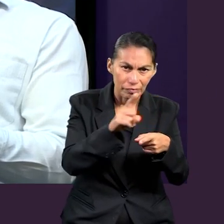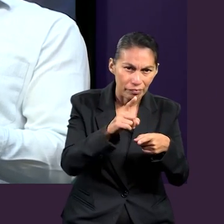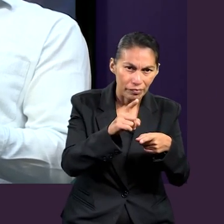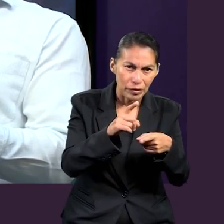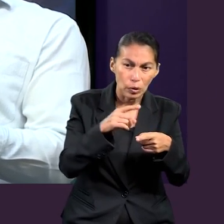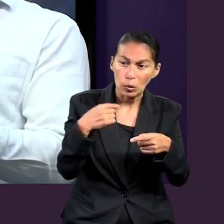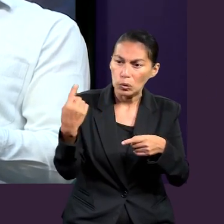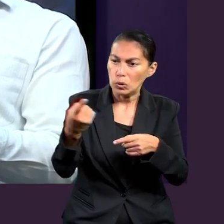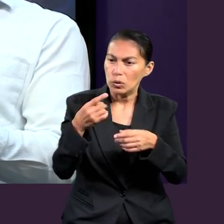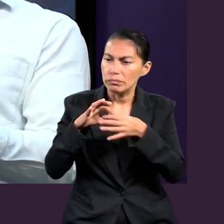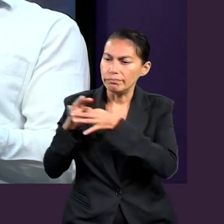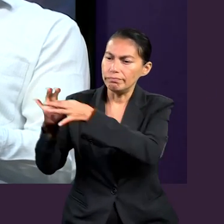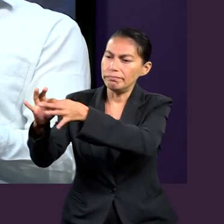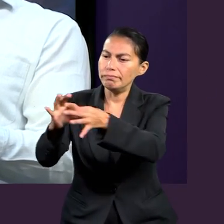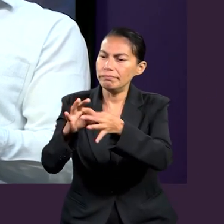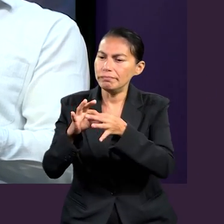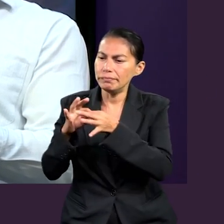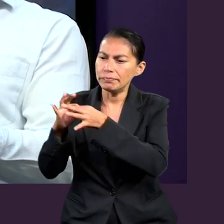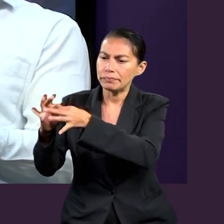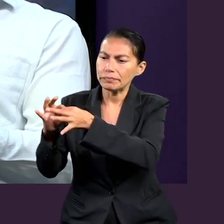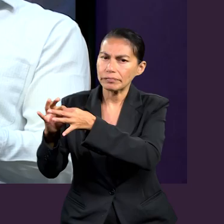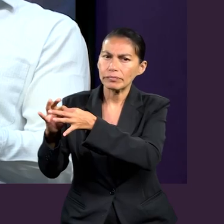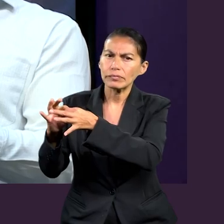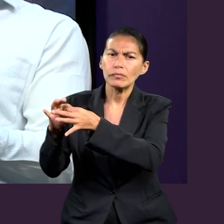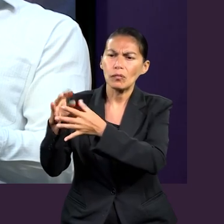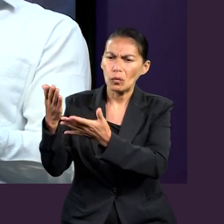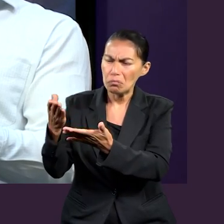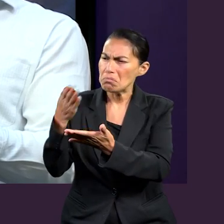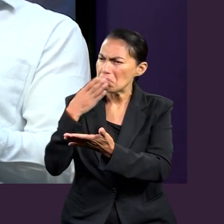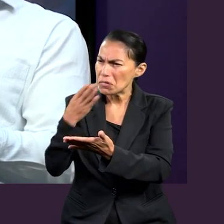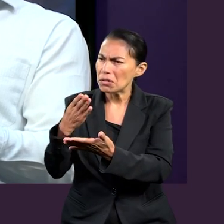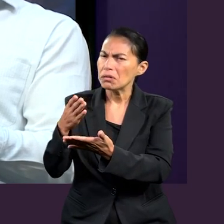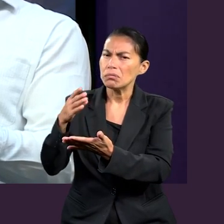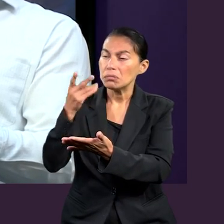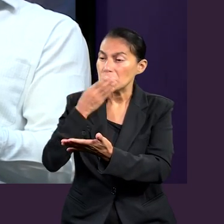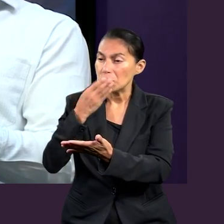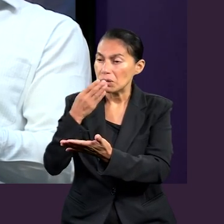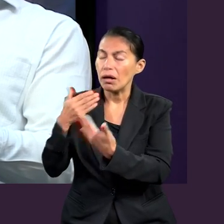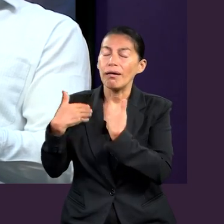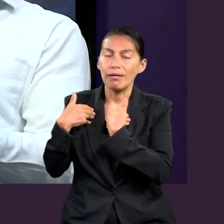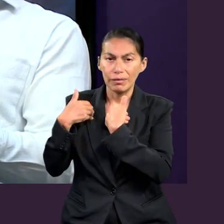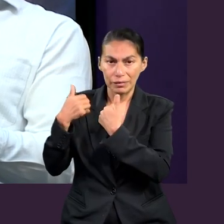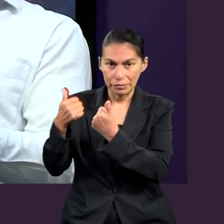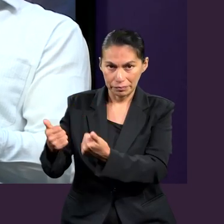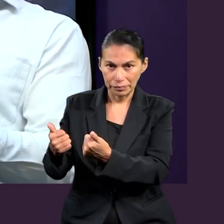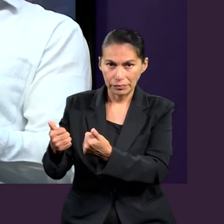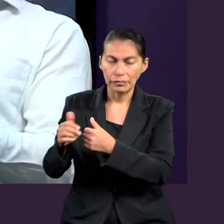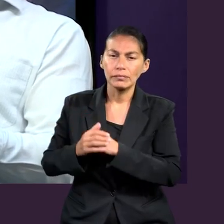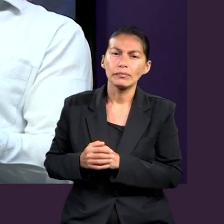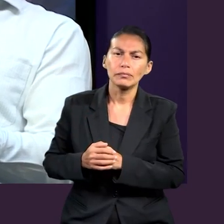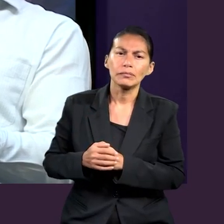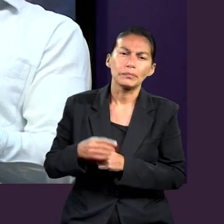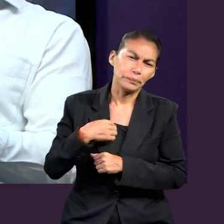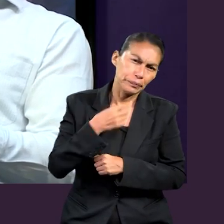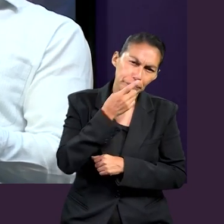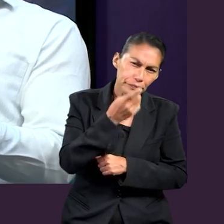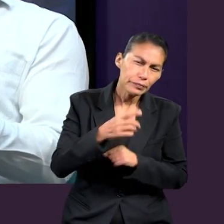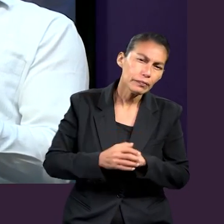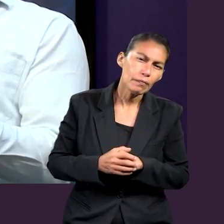depende de que la iglesia tenga una manera de entender las verdades bíblicas. Y eso lo menciono